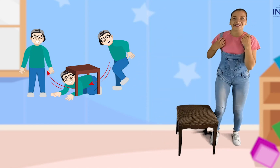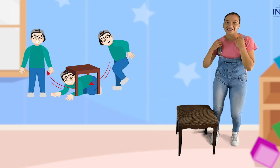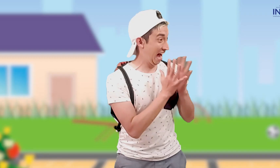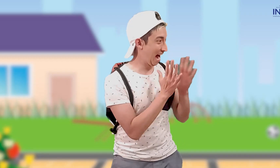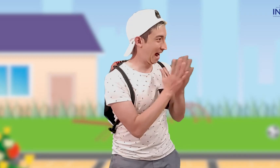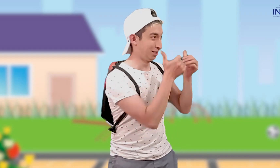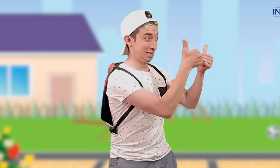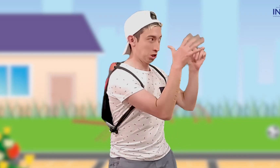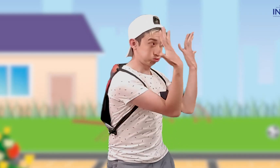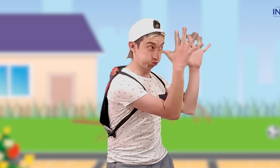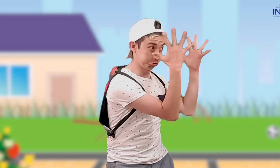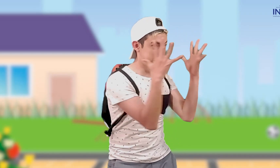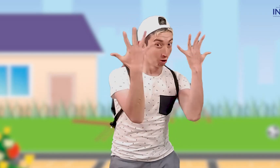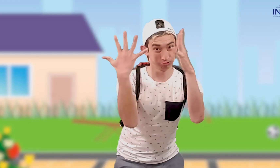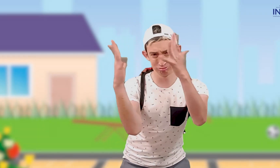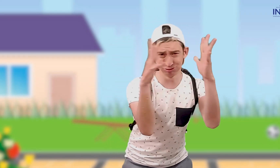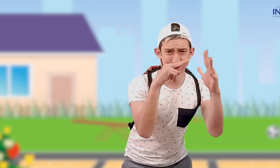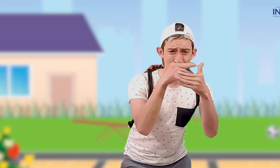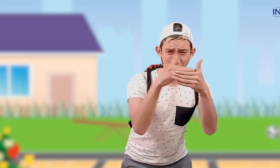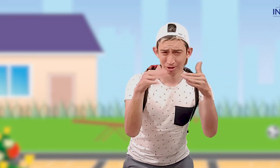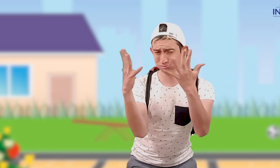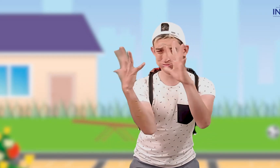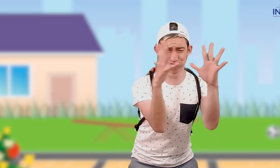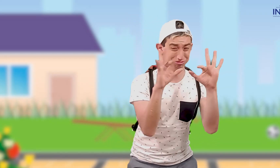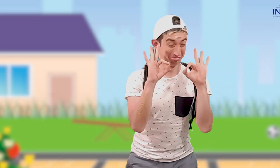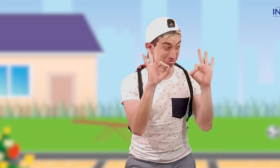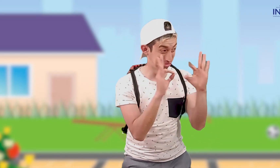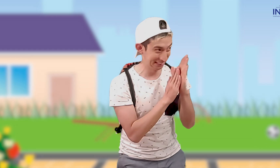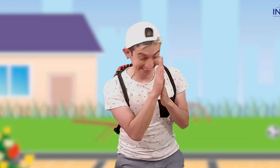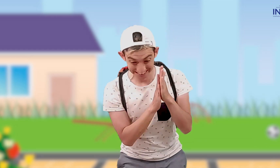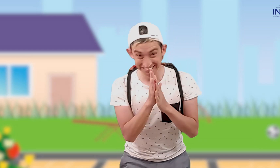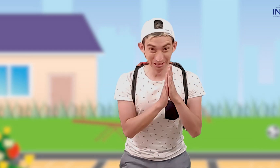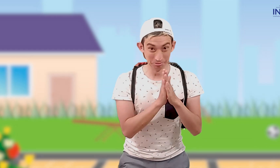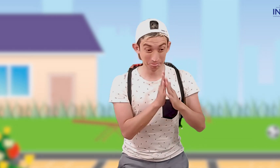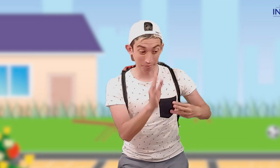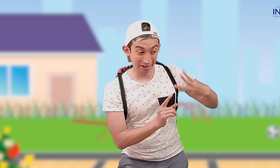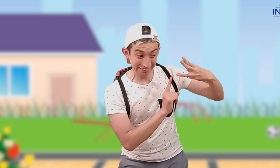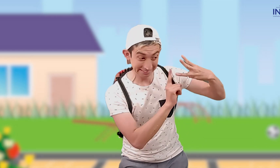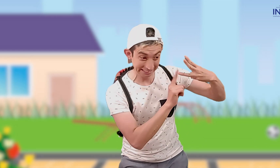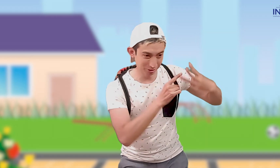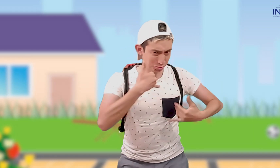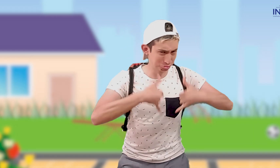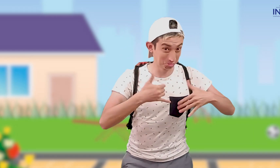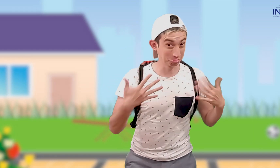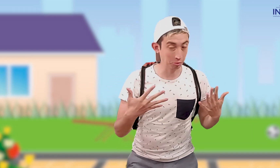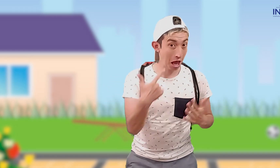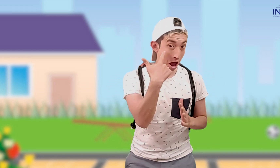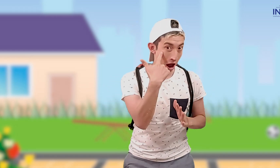¡Qué bien! ¡Felicitaciones! ¡Muy bien! Los niños lo hicieron muy bien. ¡Felicitaciones! El tercer movimiento del juego